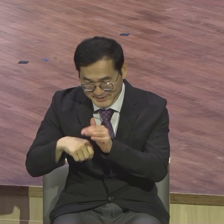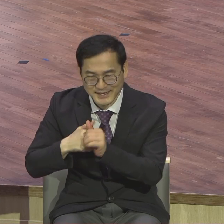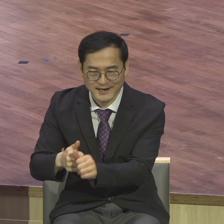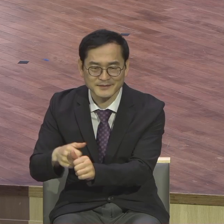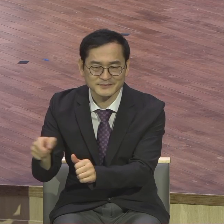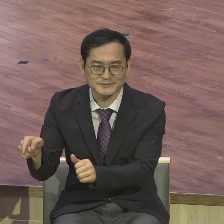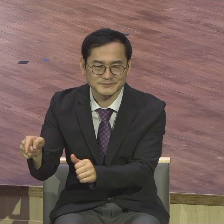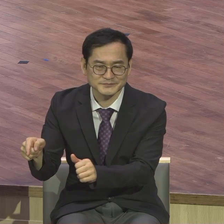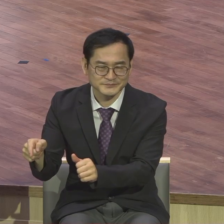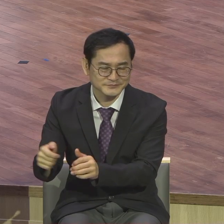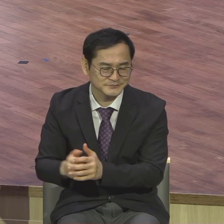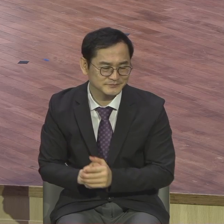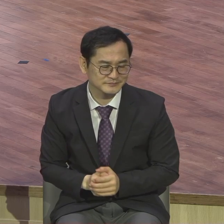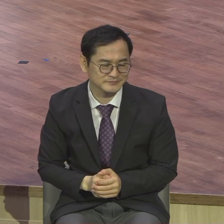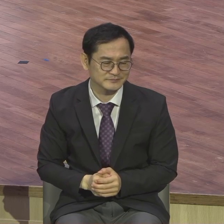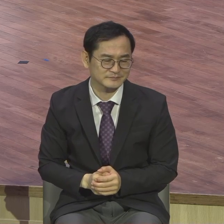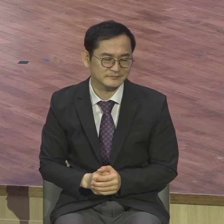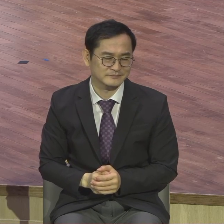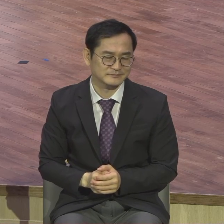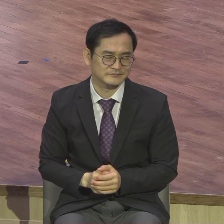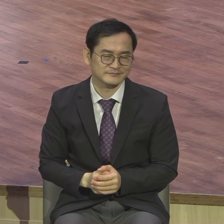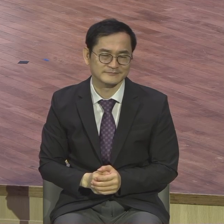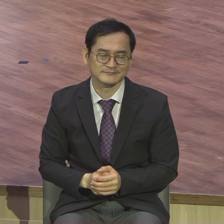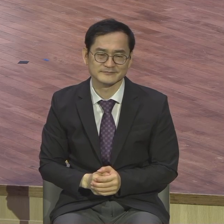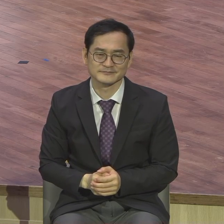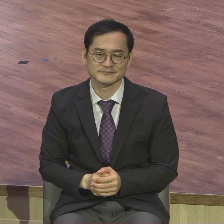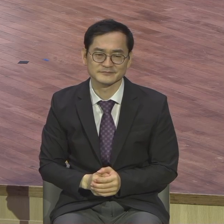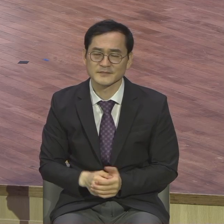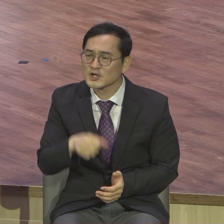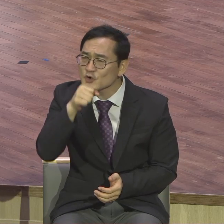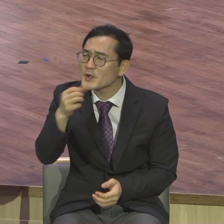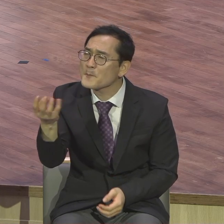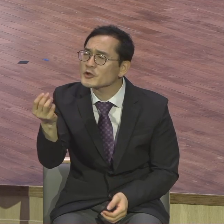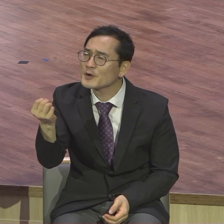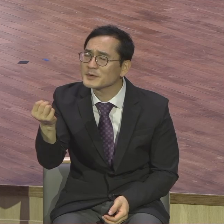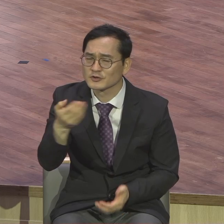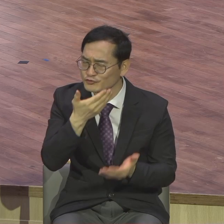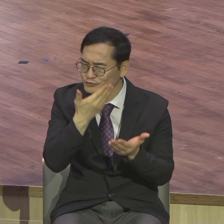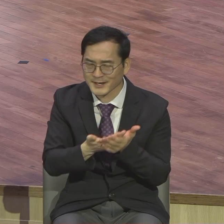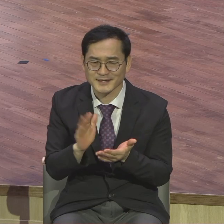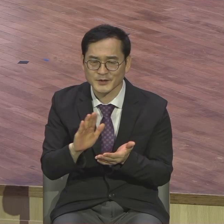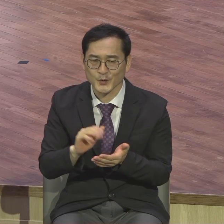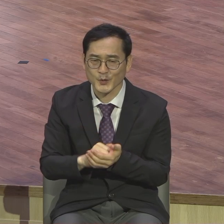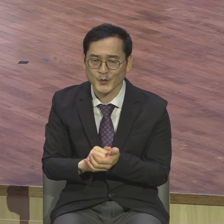얼마를 내가 받았느냐가 중요한 것이 아니고 그 받은 것 가지고 얼마나